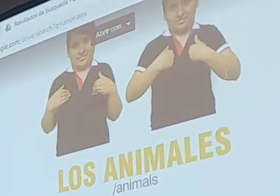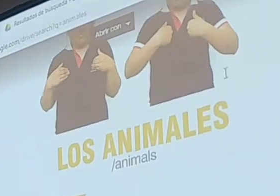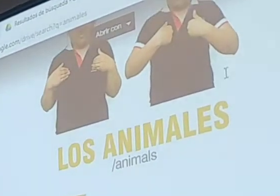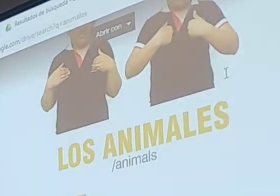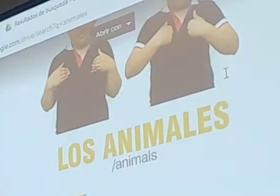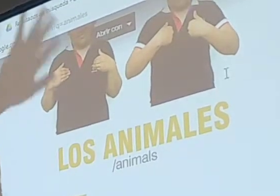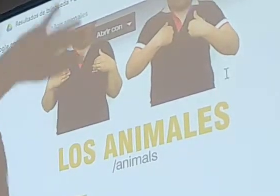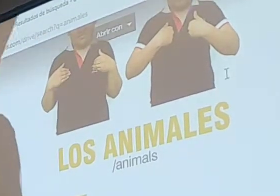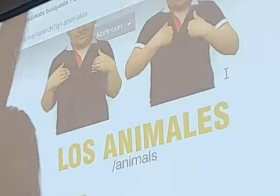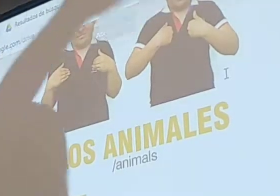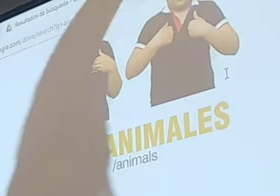vamos a escoger